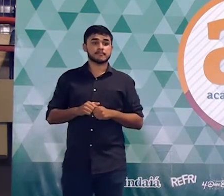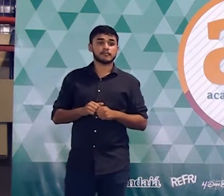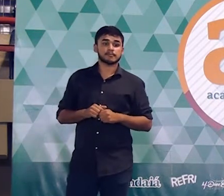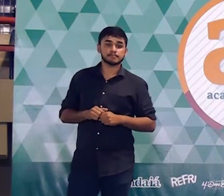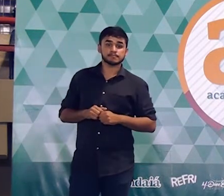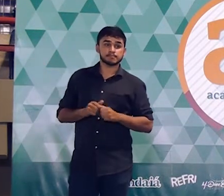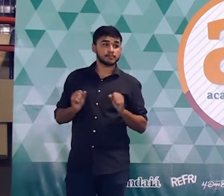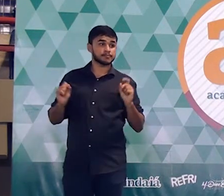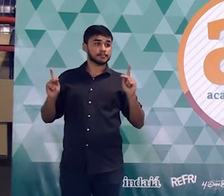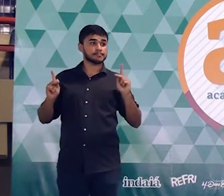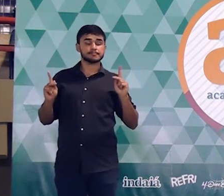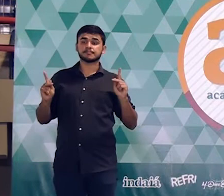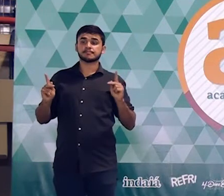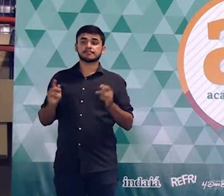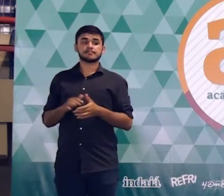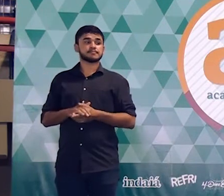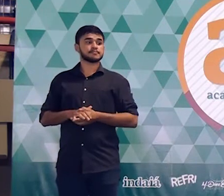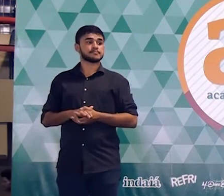Tranquilo aí?